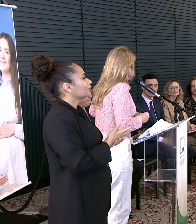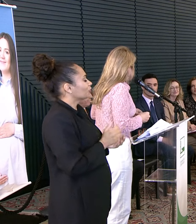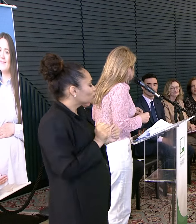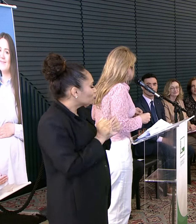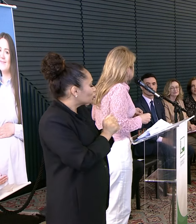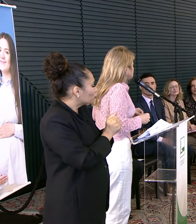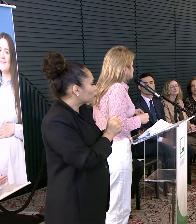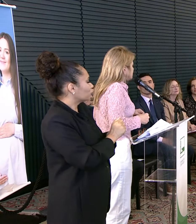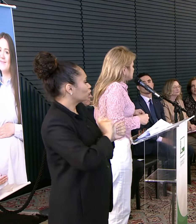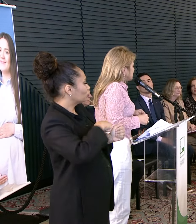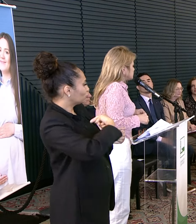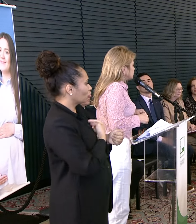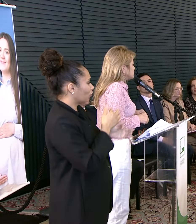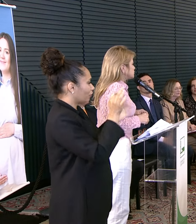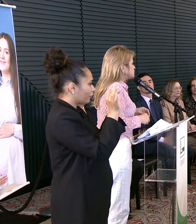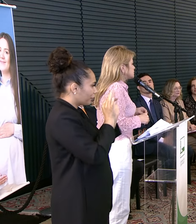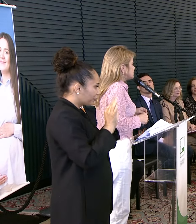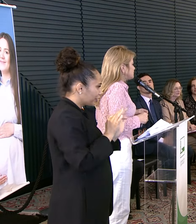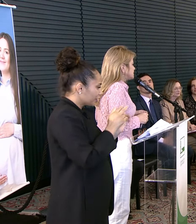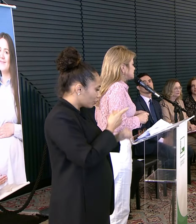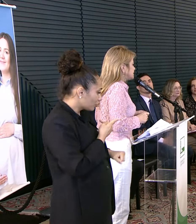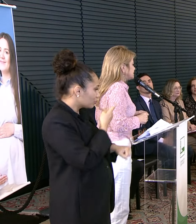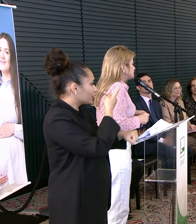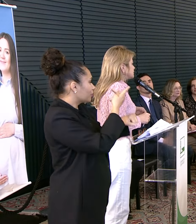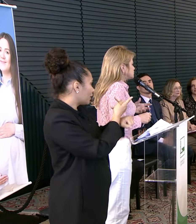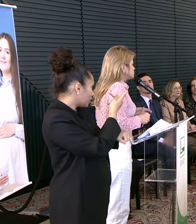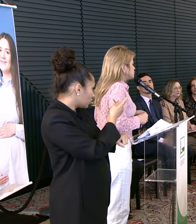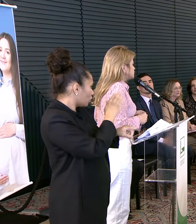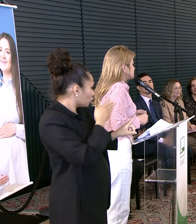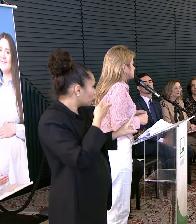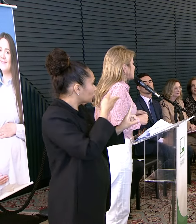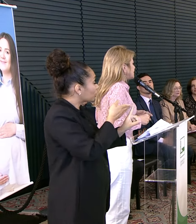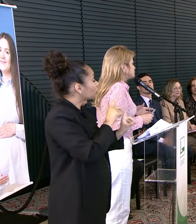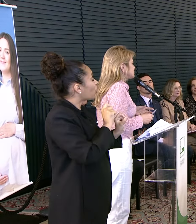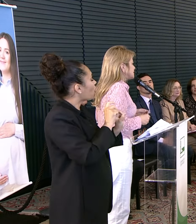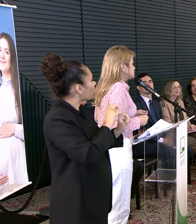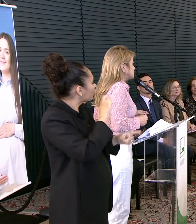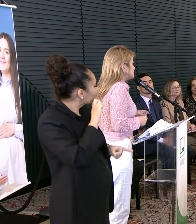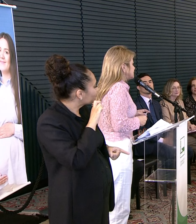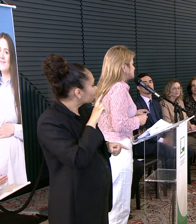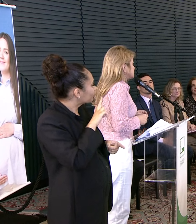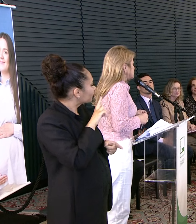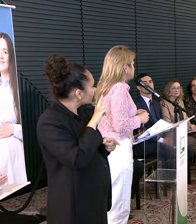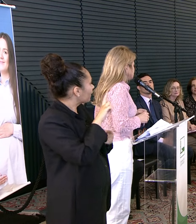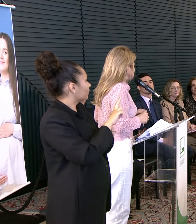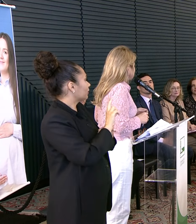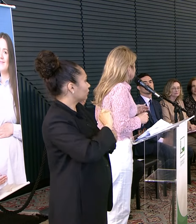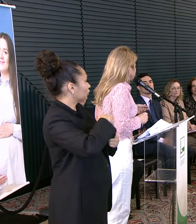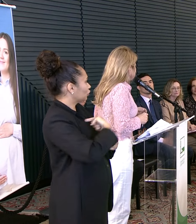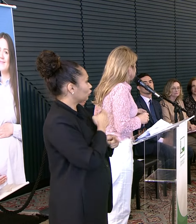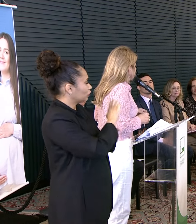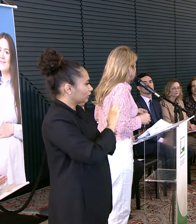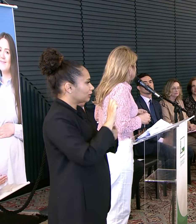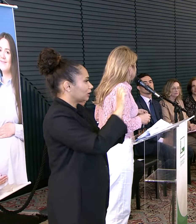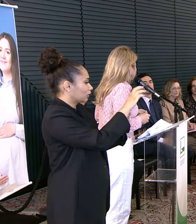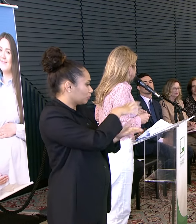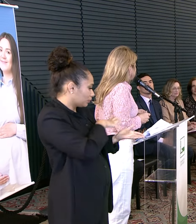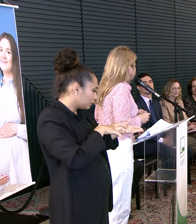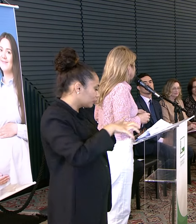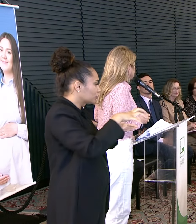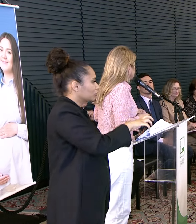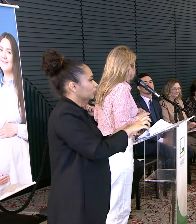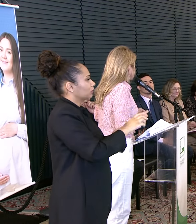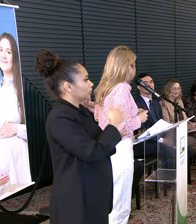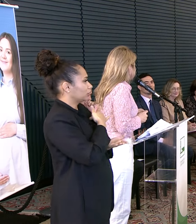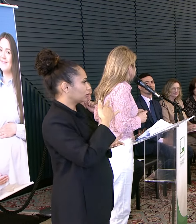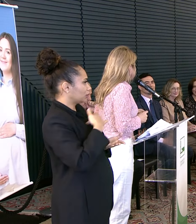Com as indicações Com as premiações Com o que isso representa Nos nossos estados Para essas unidades de saúde Queria aqui cumprimentar